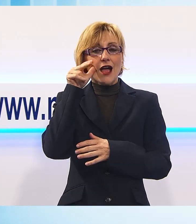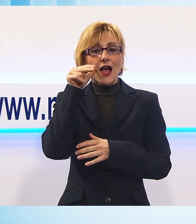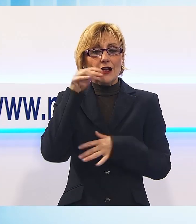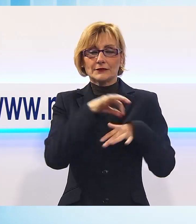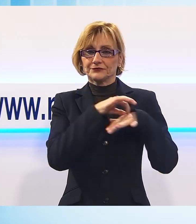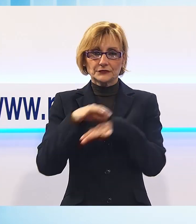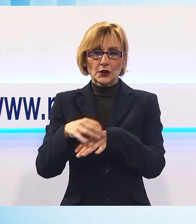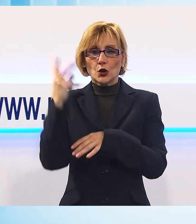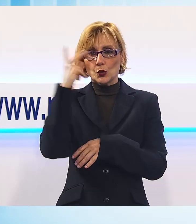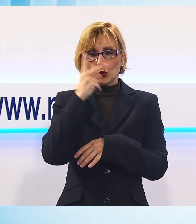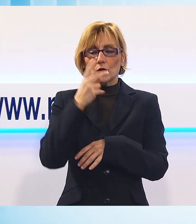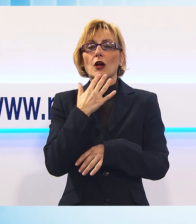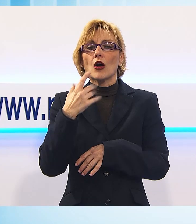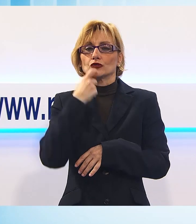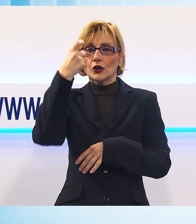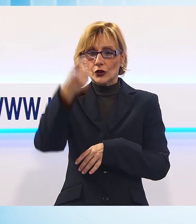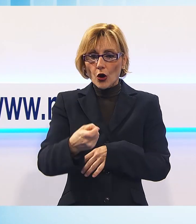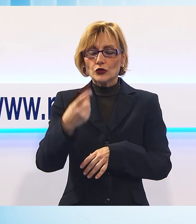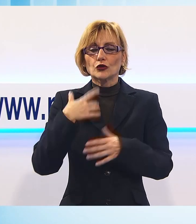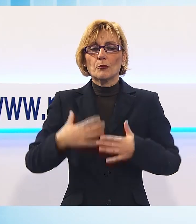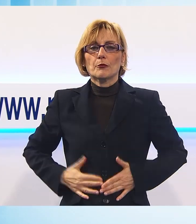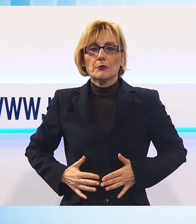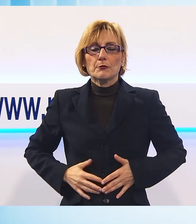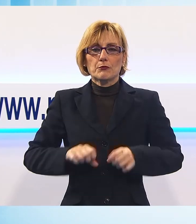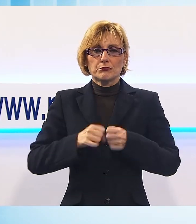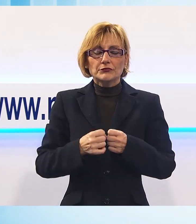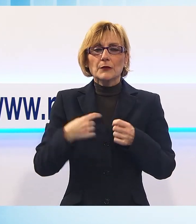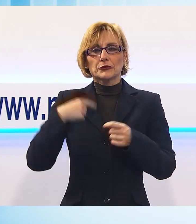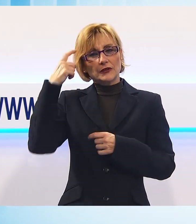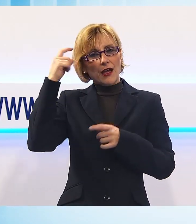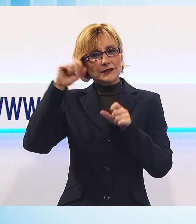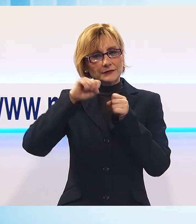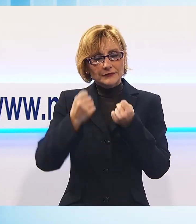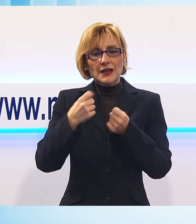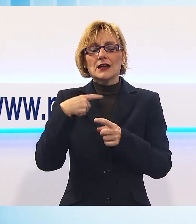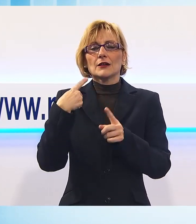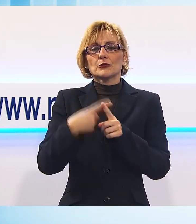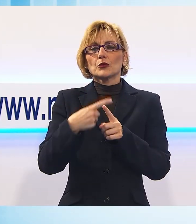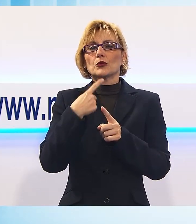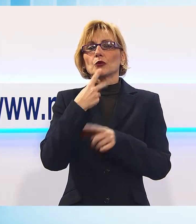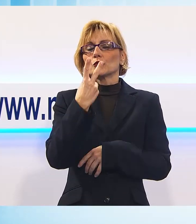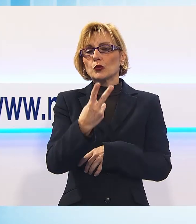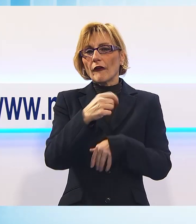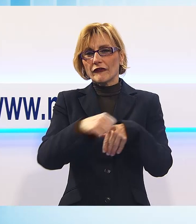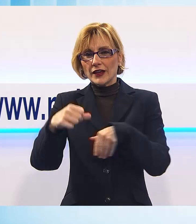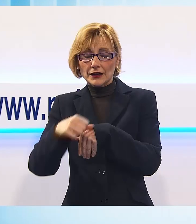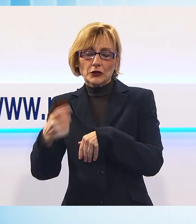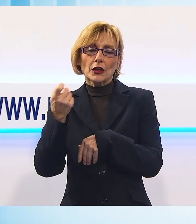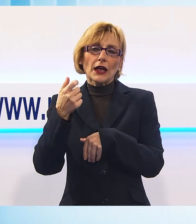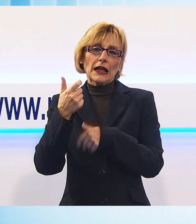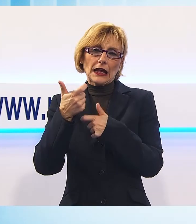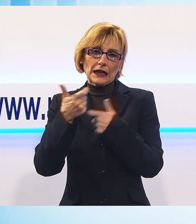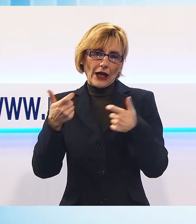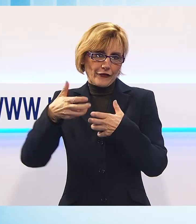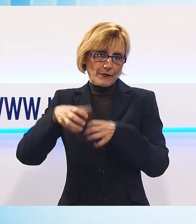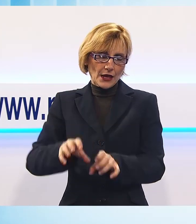Lucca in codice rosso per traumi al bacino e alla testa. Gli altri due feriti sono risultati meno gravi. Uno è stato portato all'ospedale di